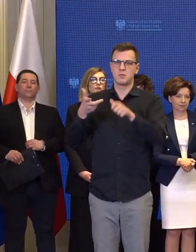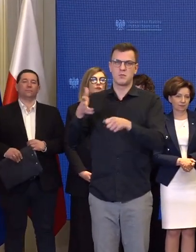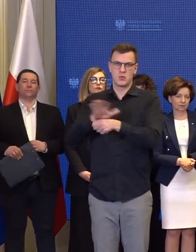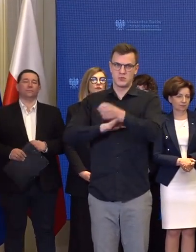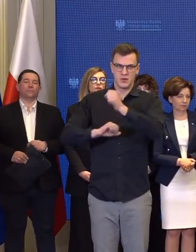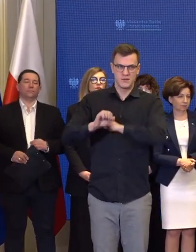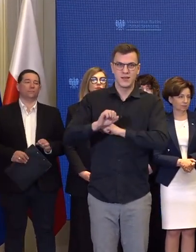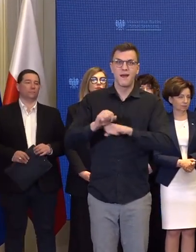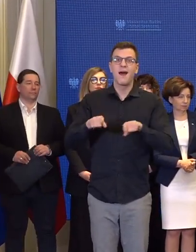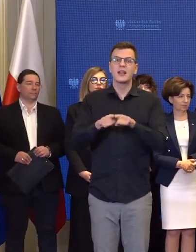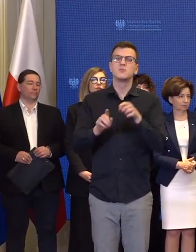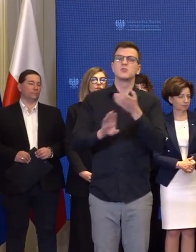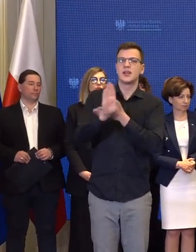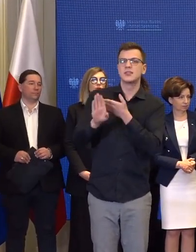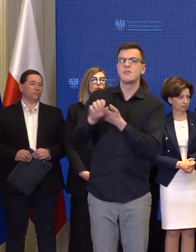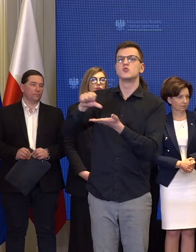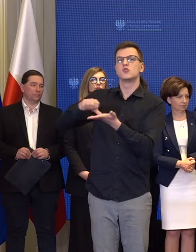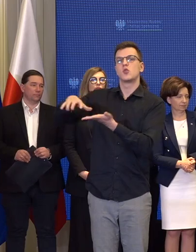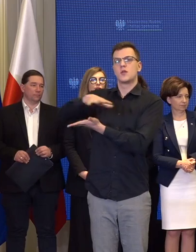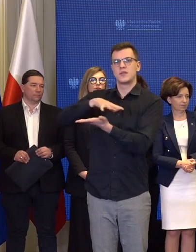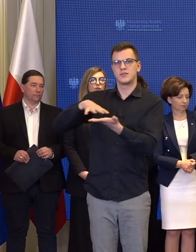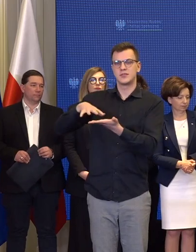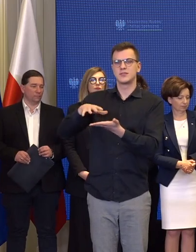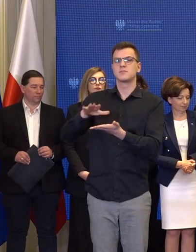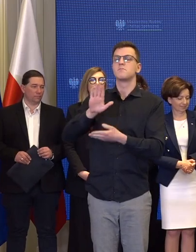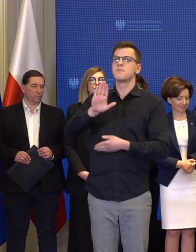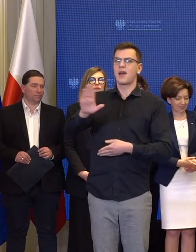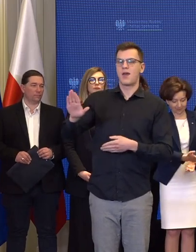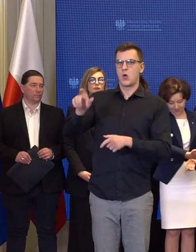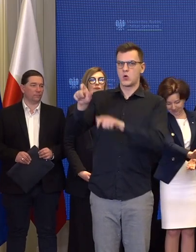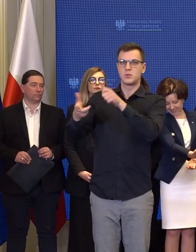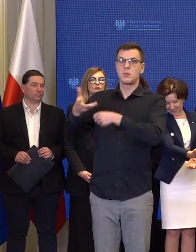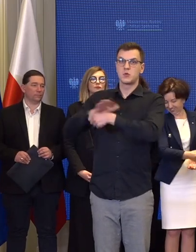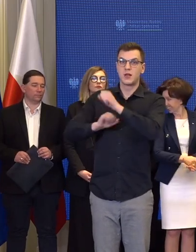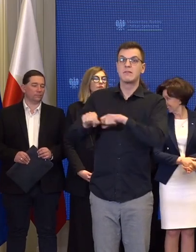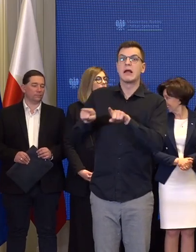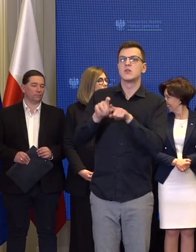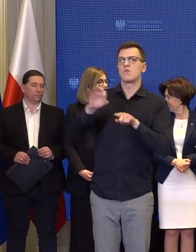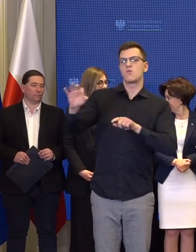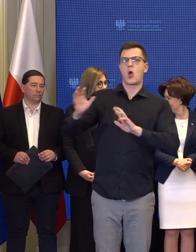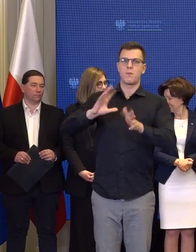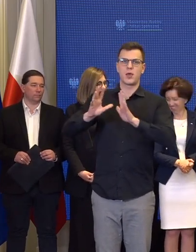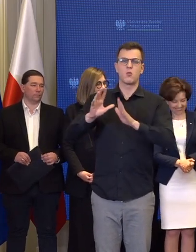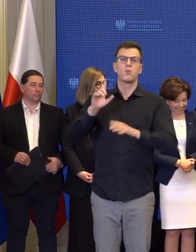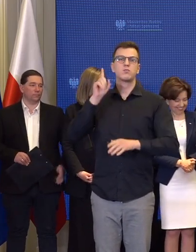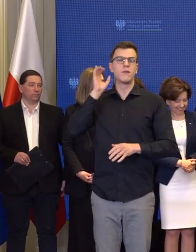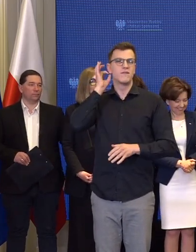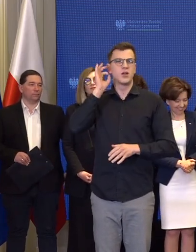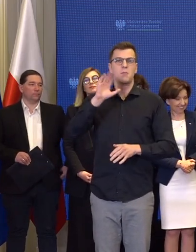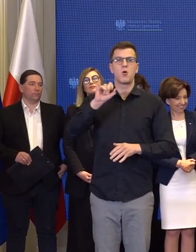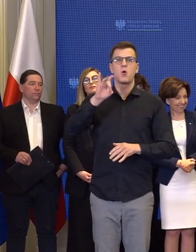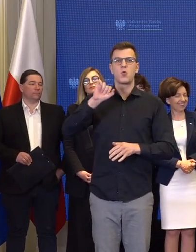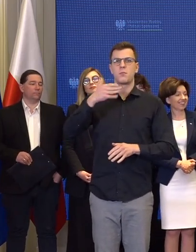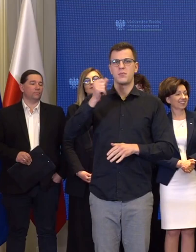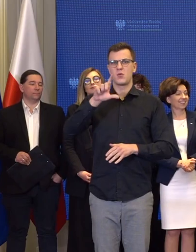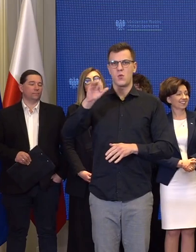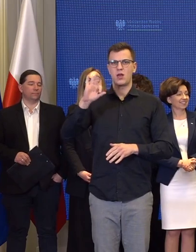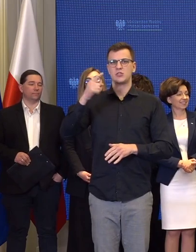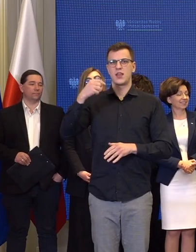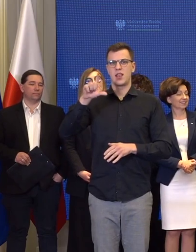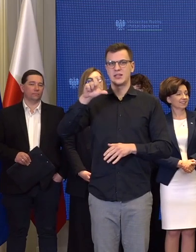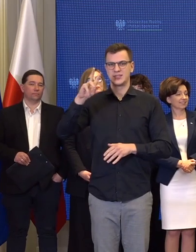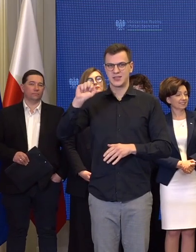oraz przedstawicieli środowisk osób z niepełnosprawnościami i ich opiekunów. Pani Bogumiły Siedleckiej-Goślickiej,